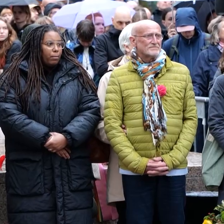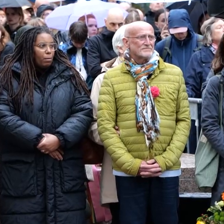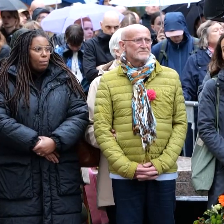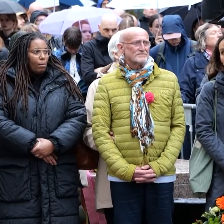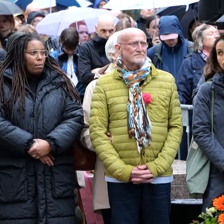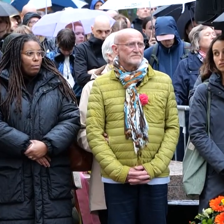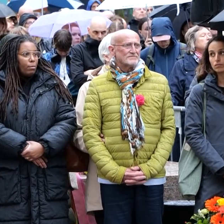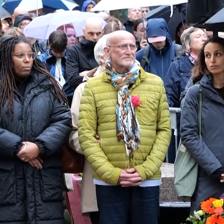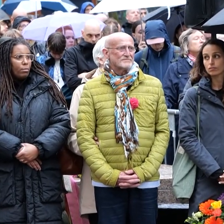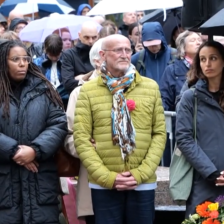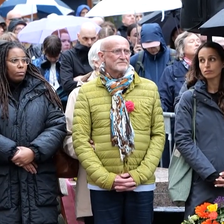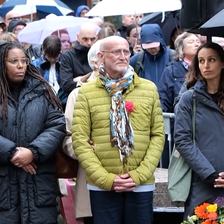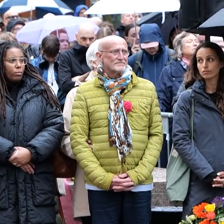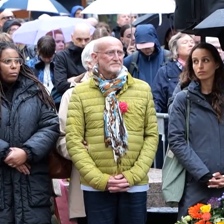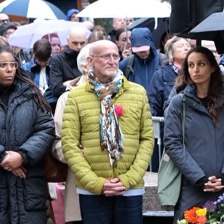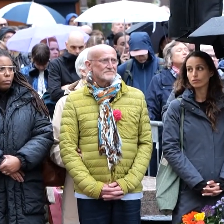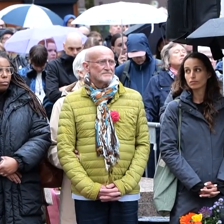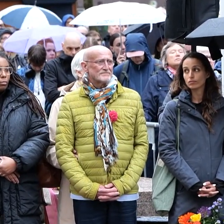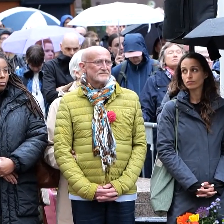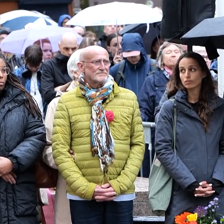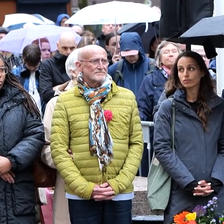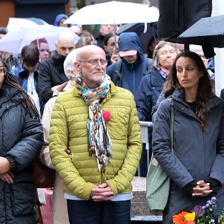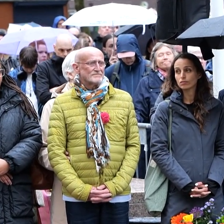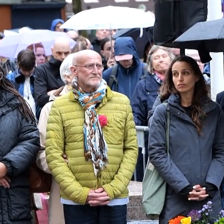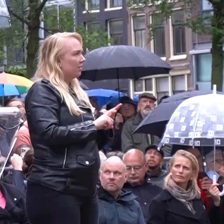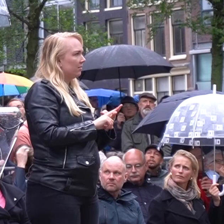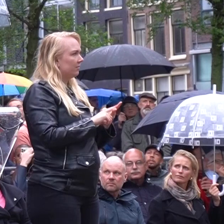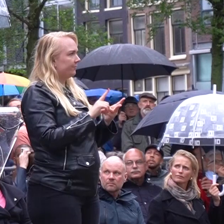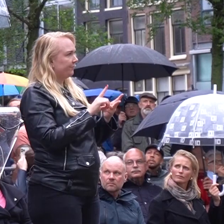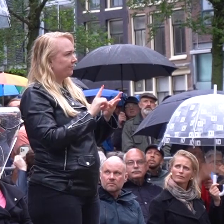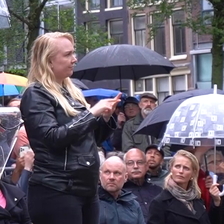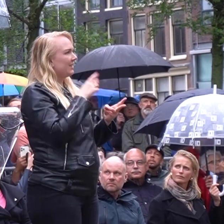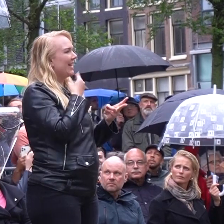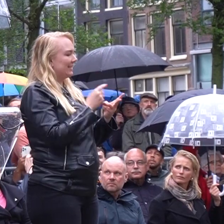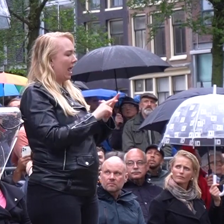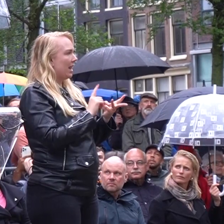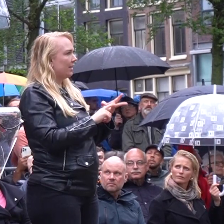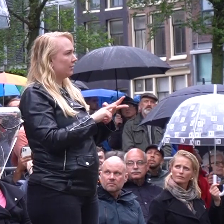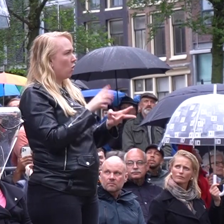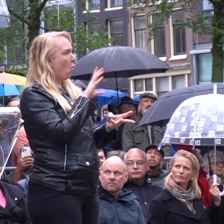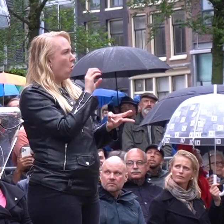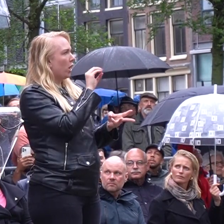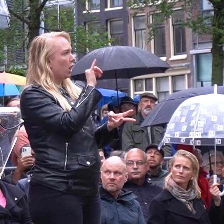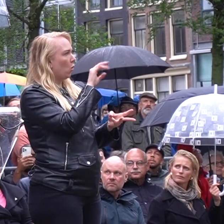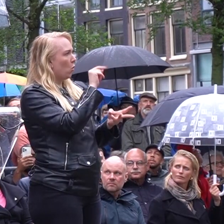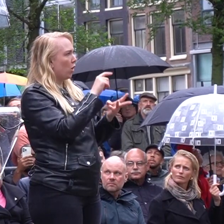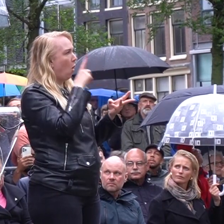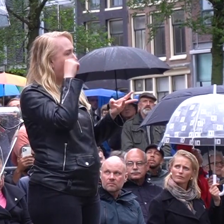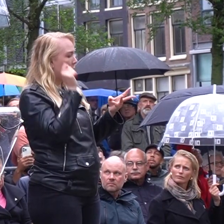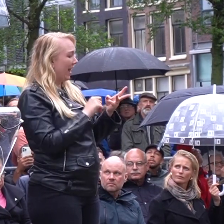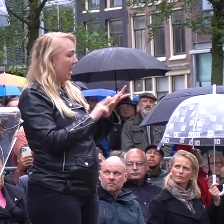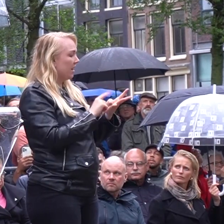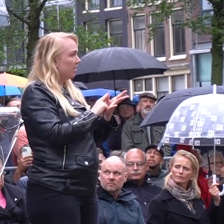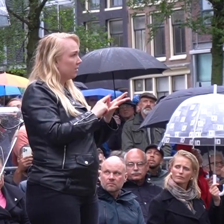en worden onderdrukt. De Palestijnen, de Twijfels, de Israëliërs, de Oeigoeren, de Oekraïners,